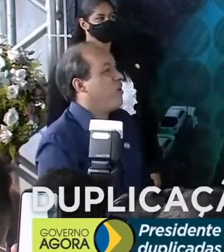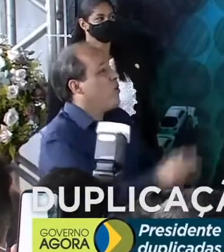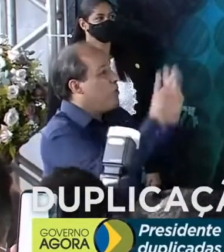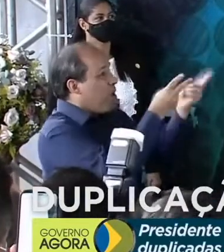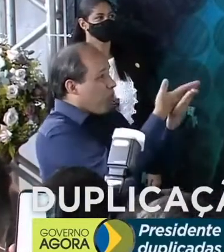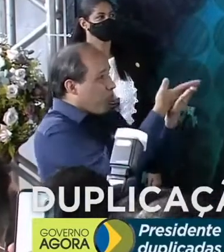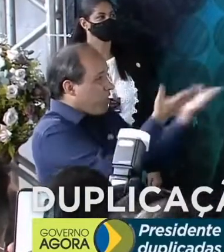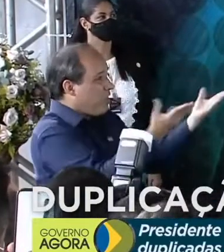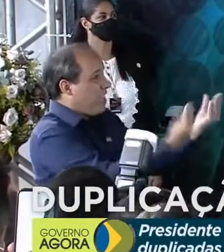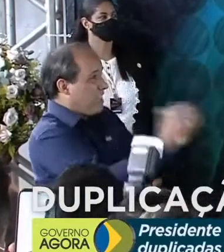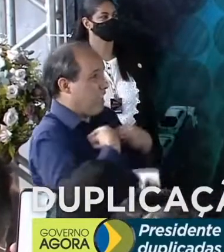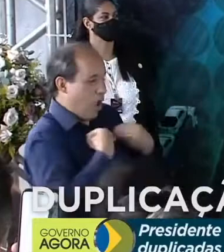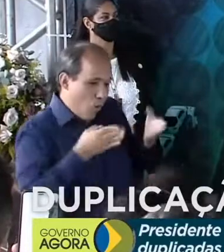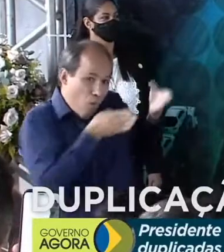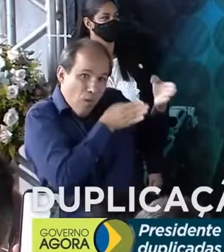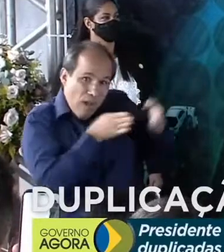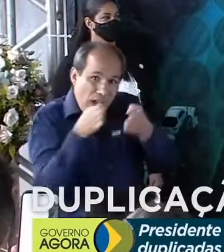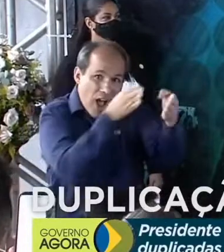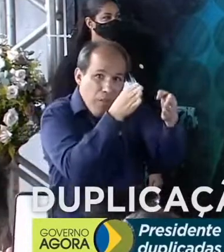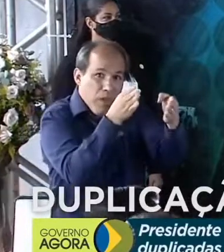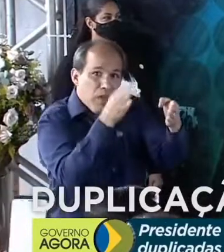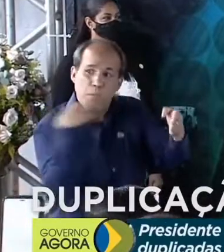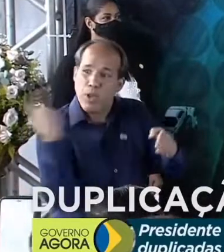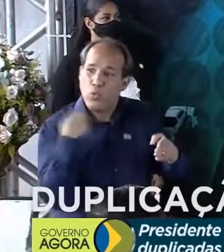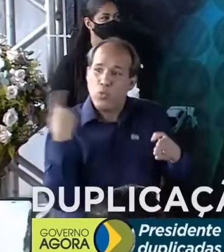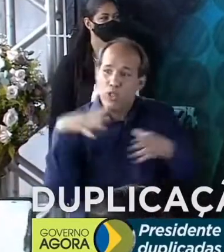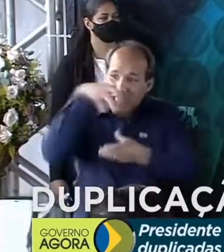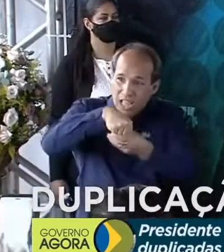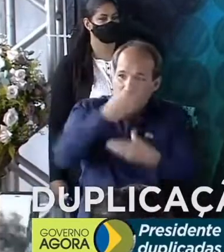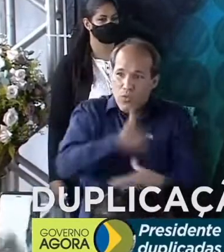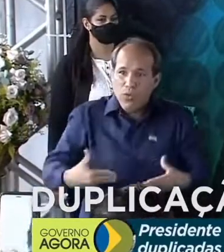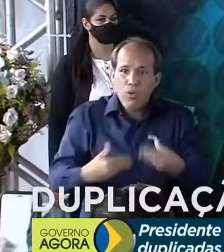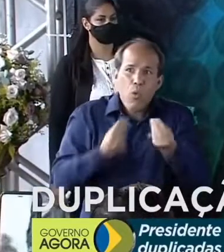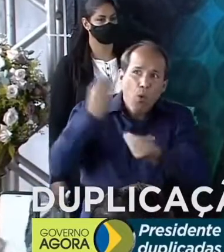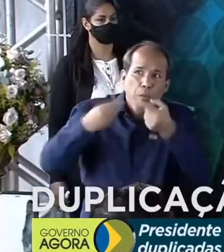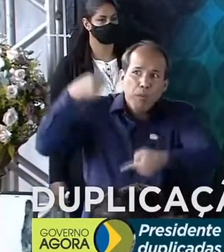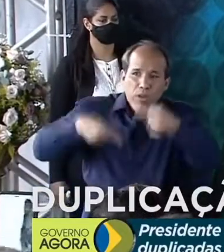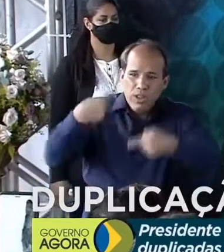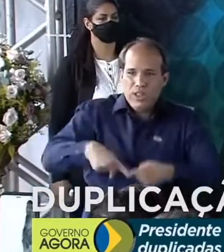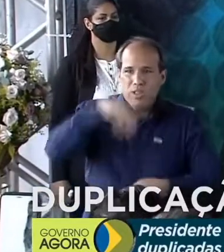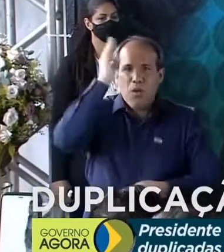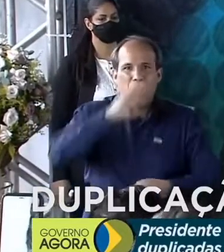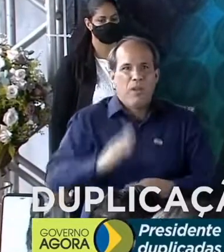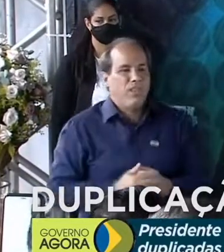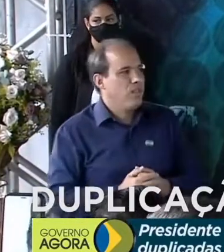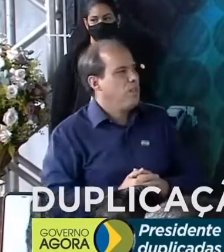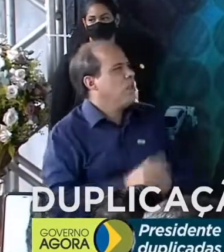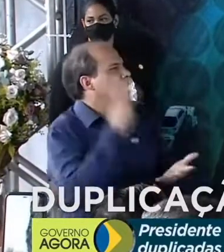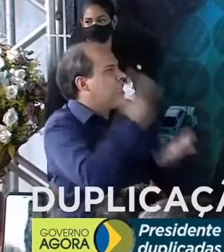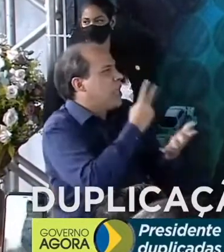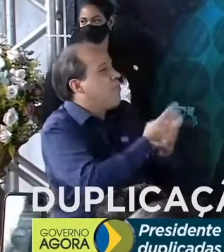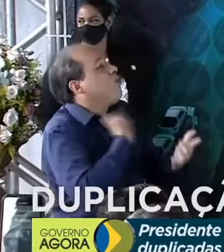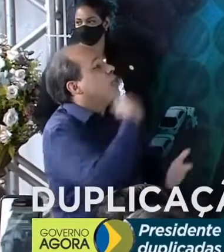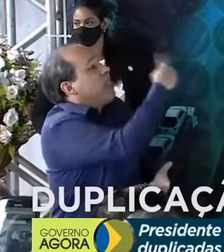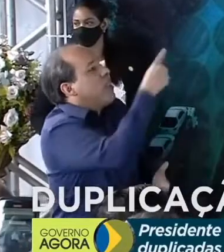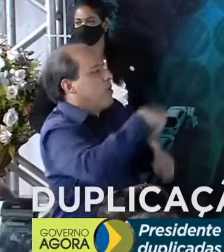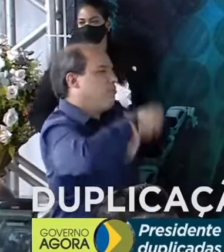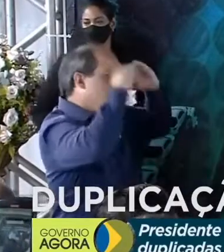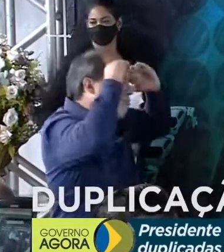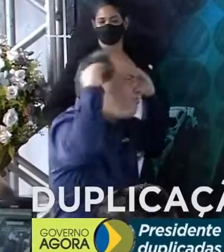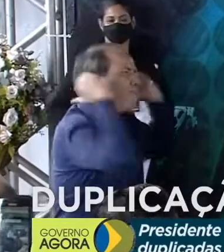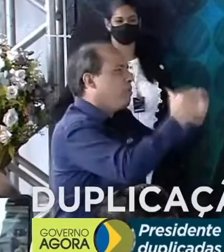Vocês é que dão o norte para nós todos, políticos do Brasil. Nós faremos sempre o que o povo quiser.